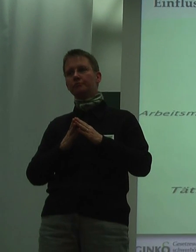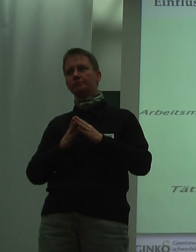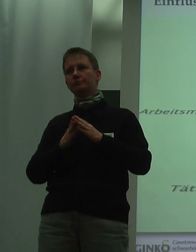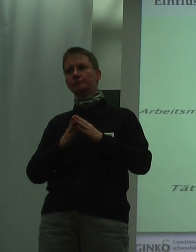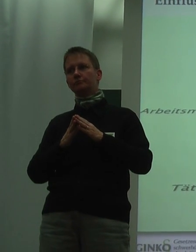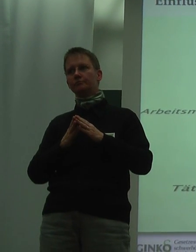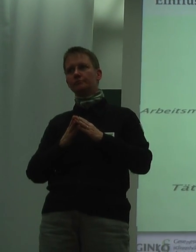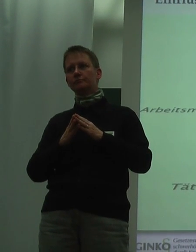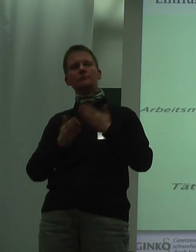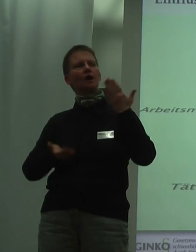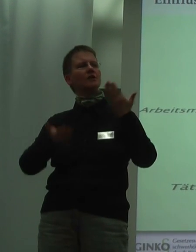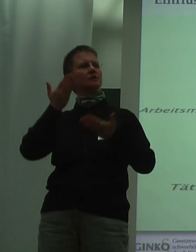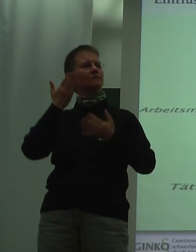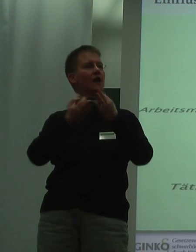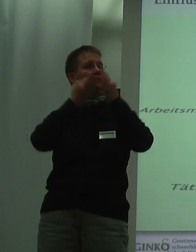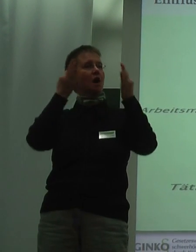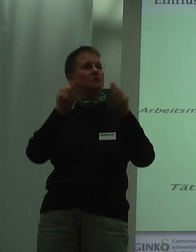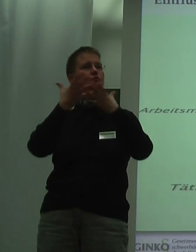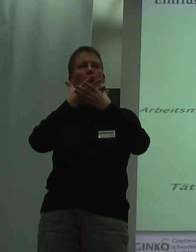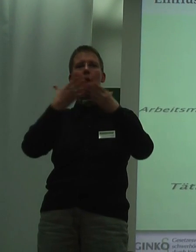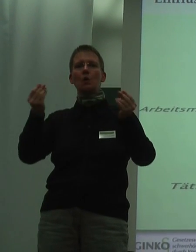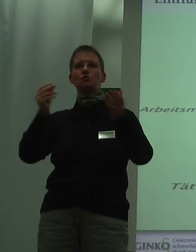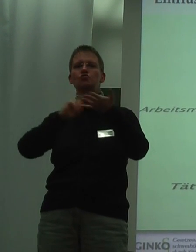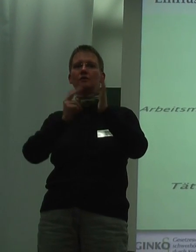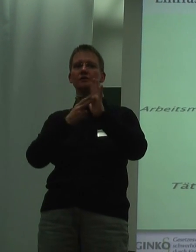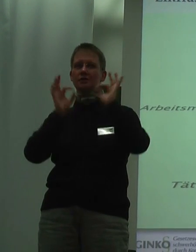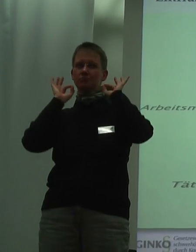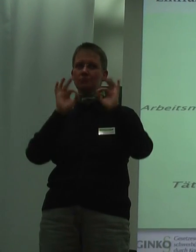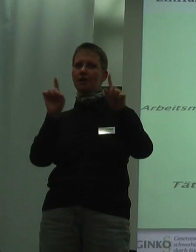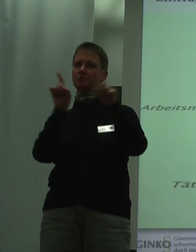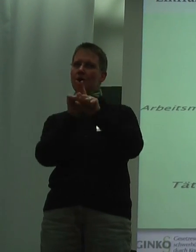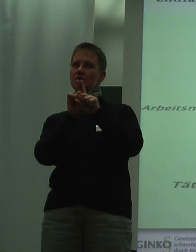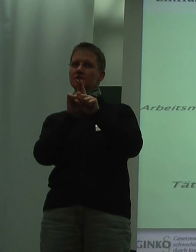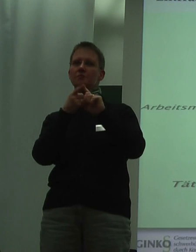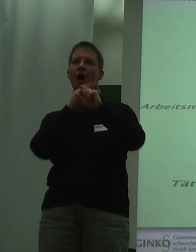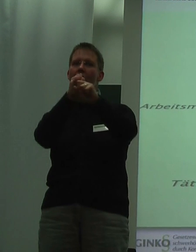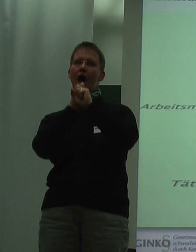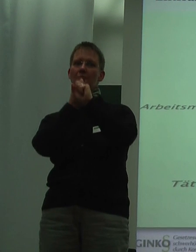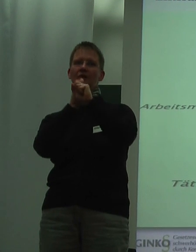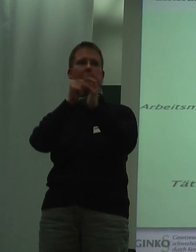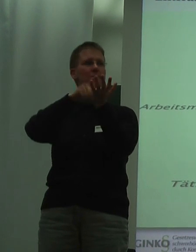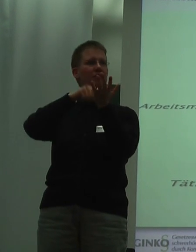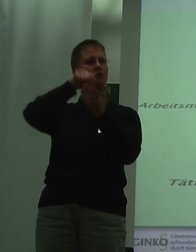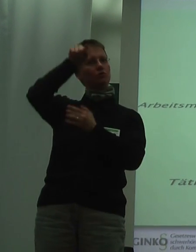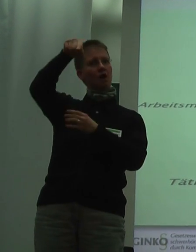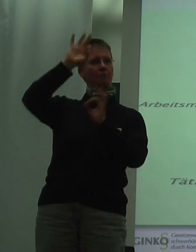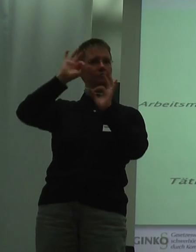Welche Maßnahmen und Lösungsstrategien effektiv sind, hängt von den jeweiligen Dingen vom kompleten Arbeitsplatz ab.